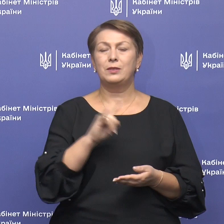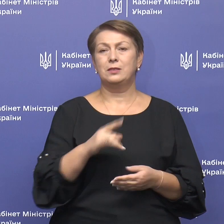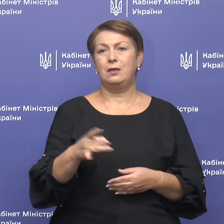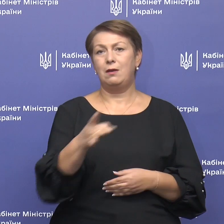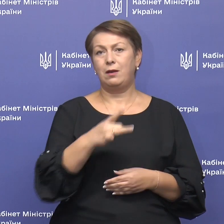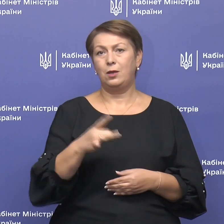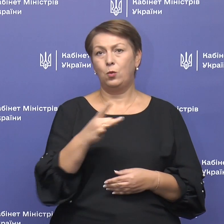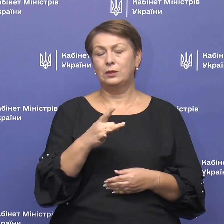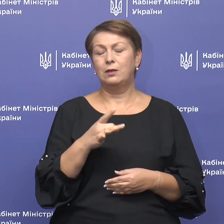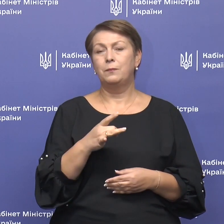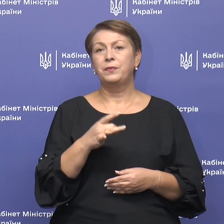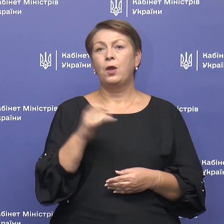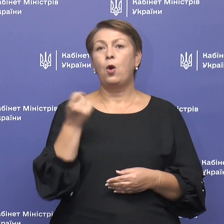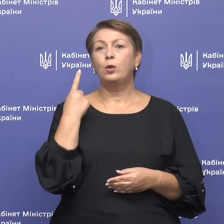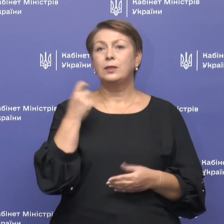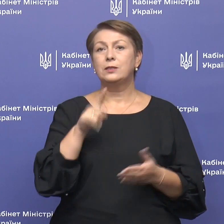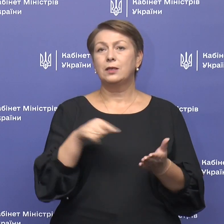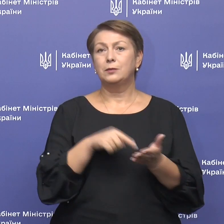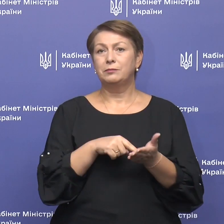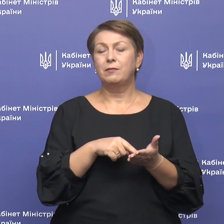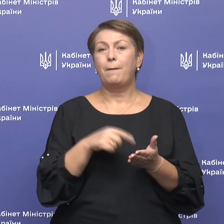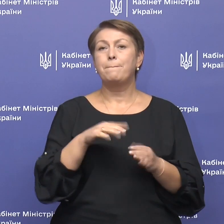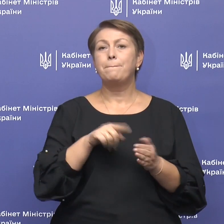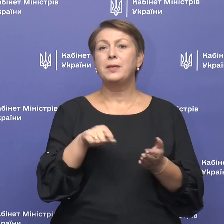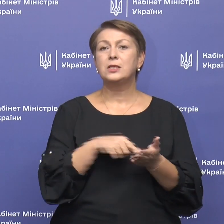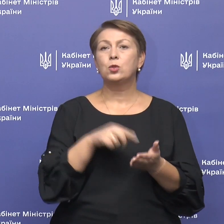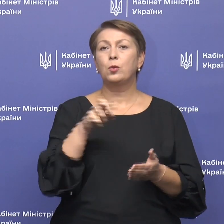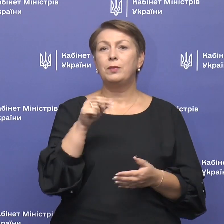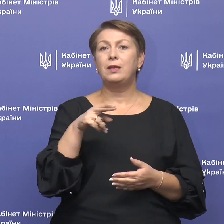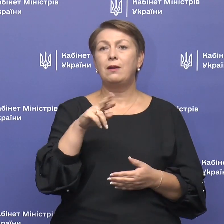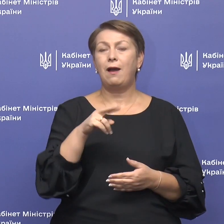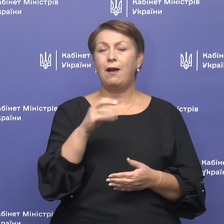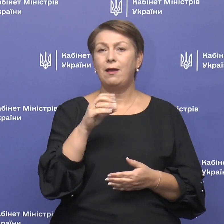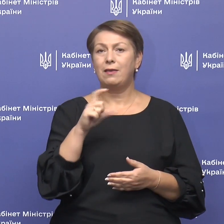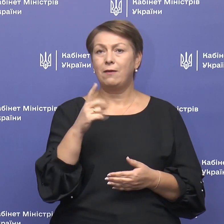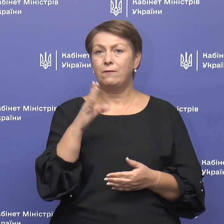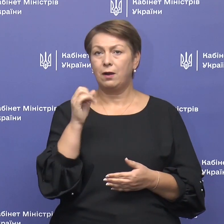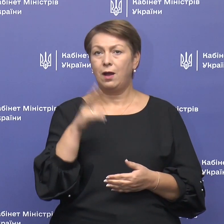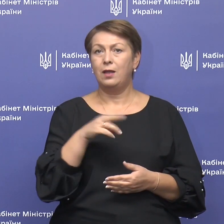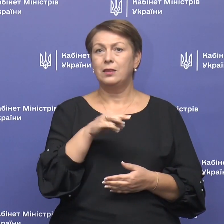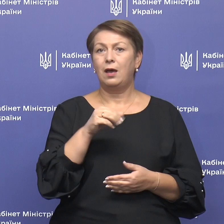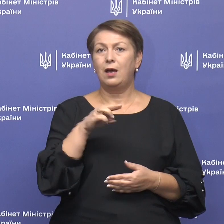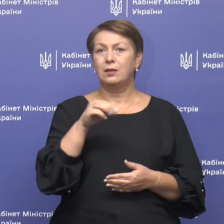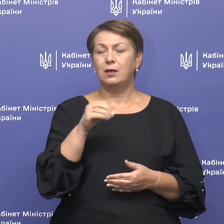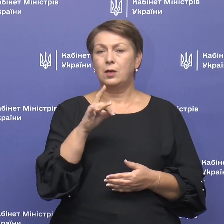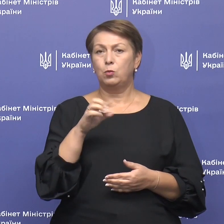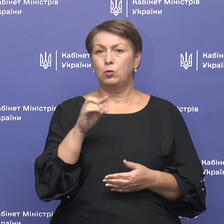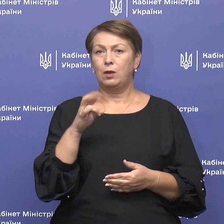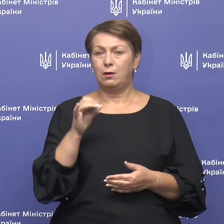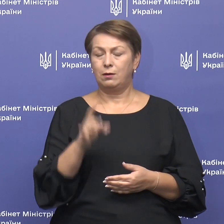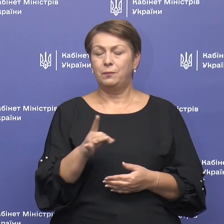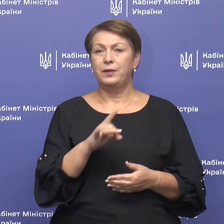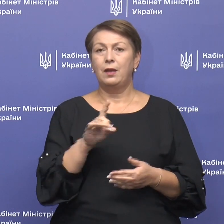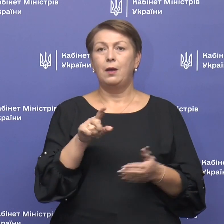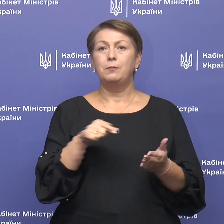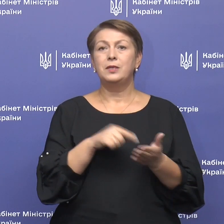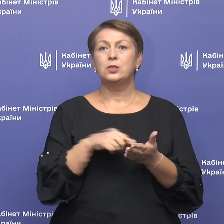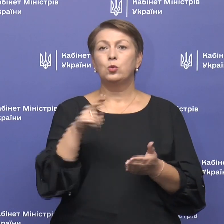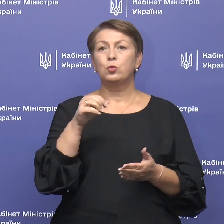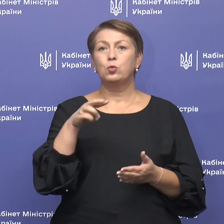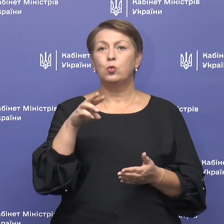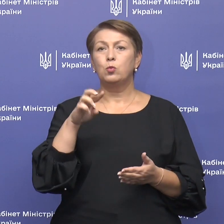У Одеській області – місто Біляєвка та Татурбунарський район. У Рівненській області – місто Дубно,